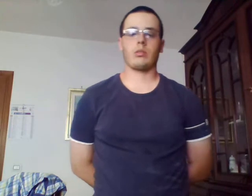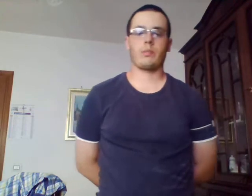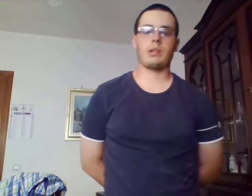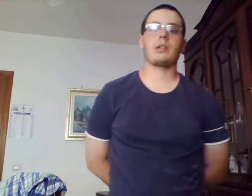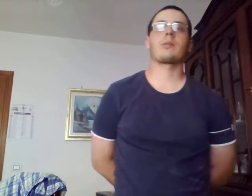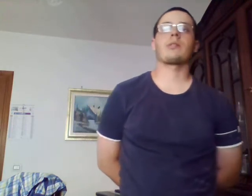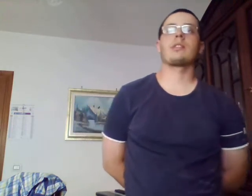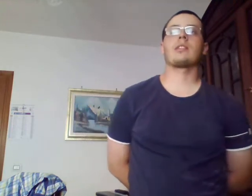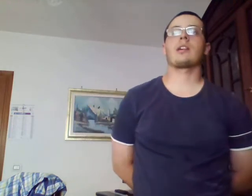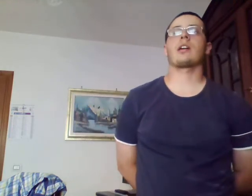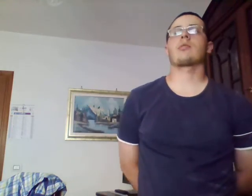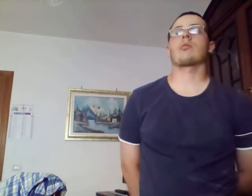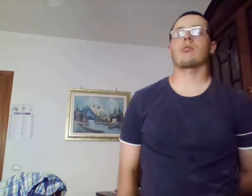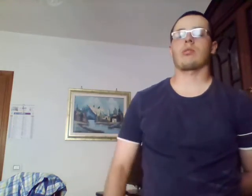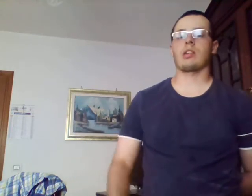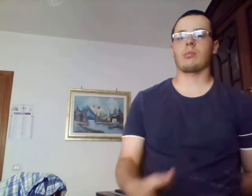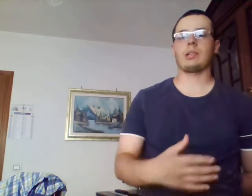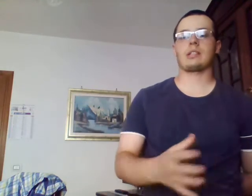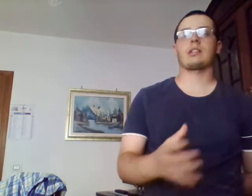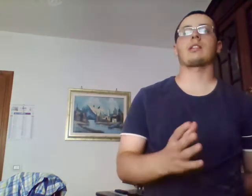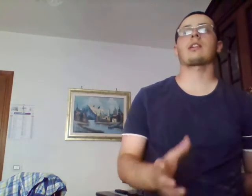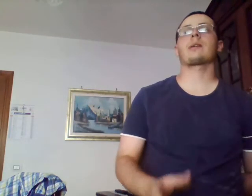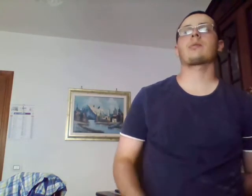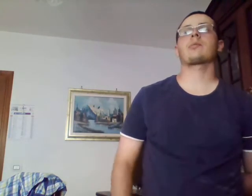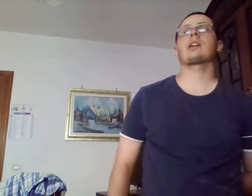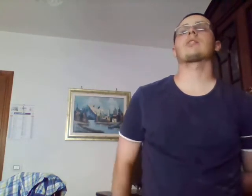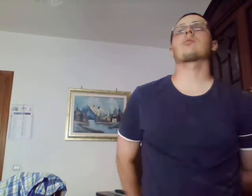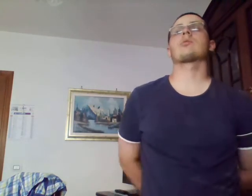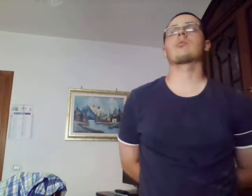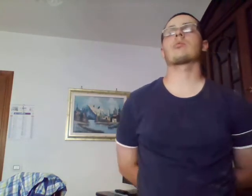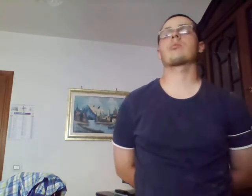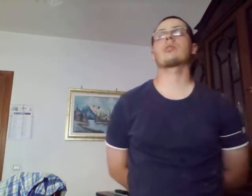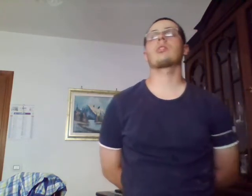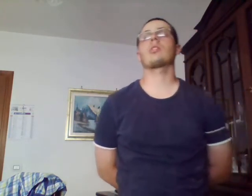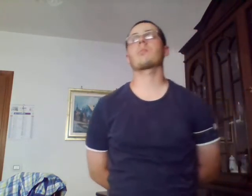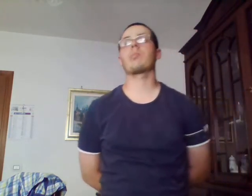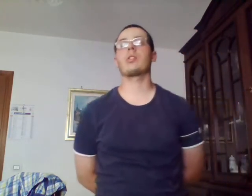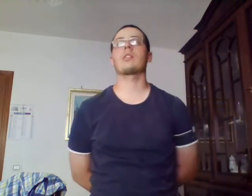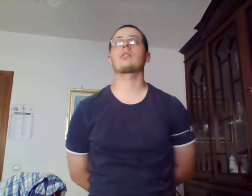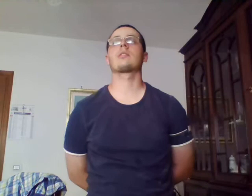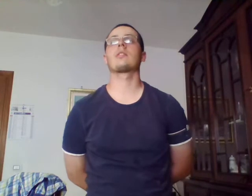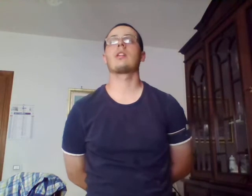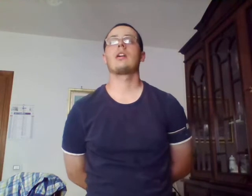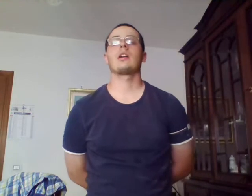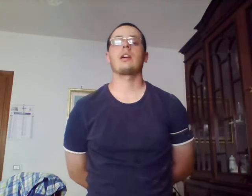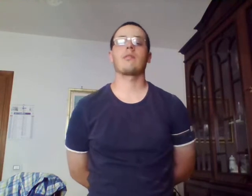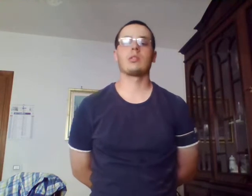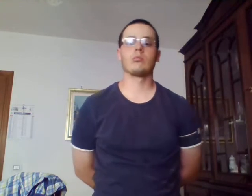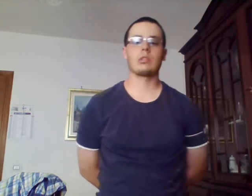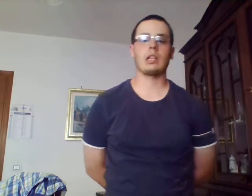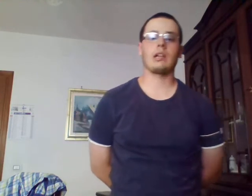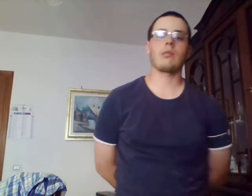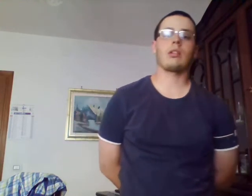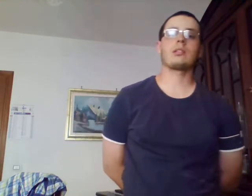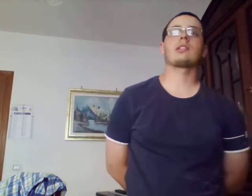spazio dedicato alla parte relazionale con il dottore dello sport è venuta la volta